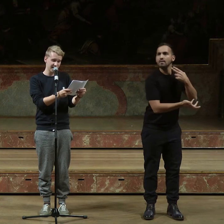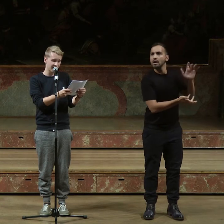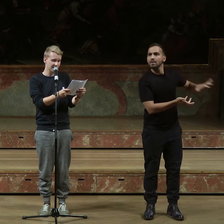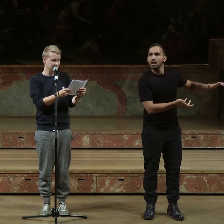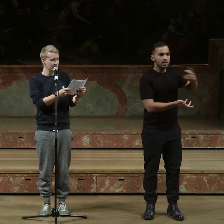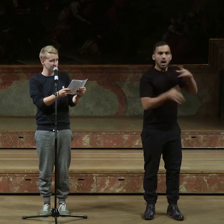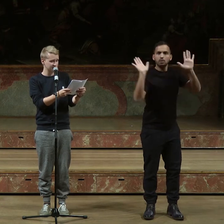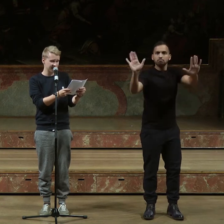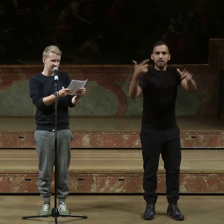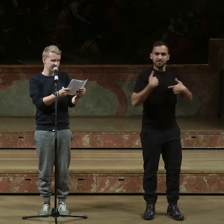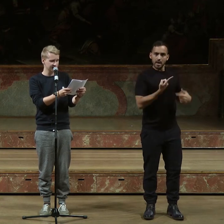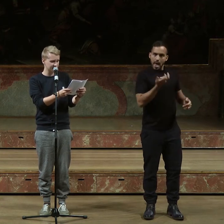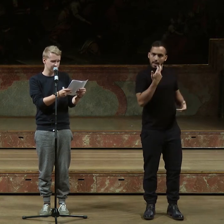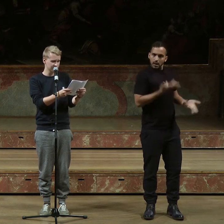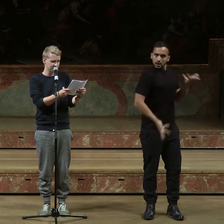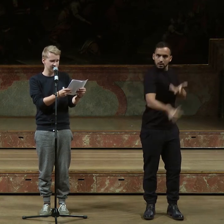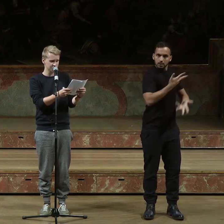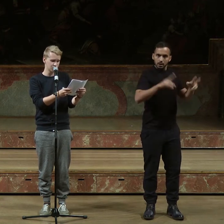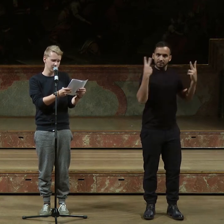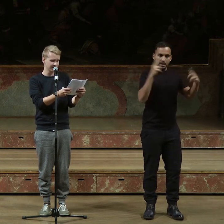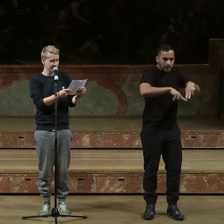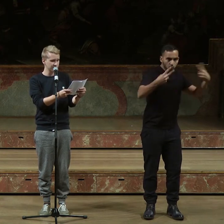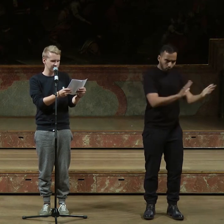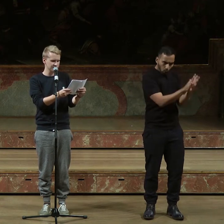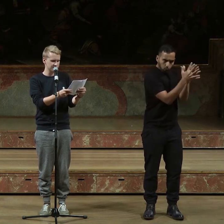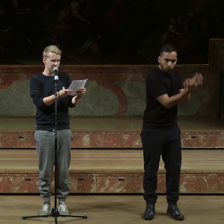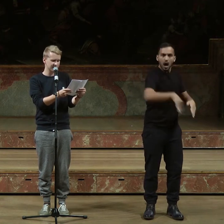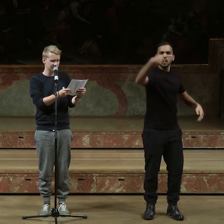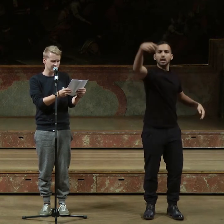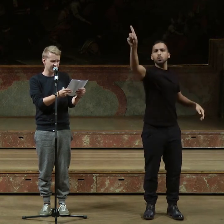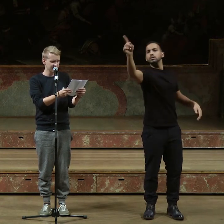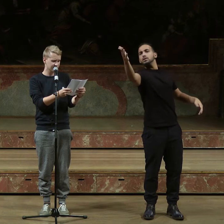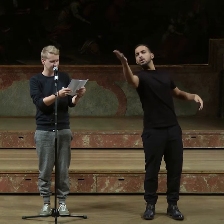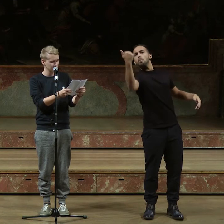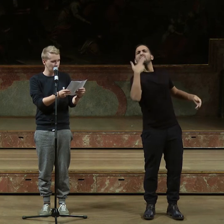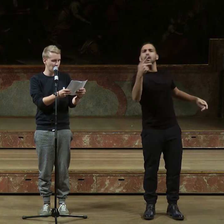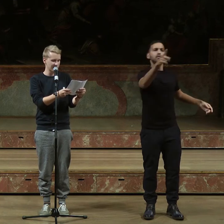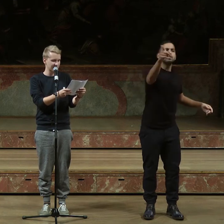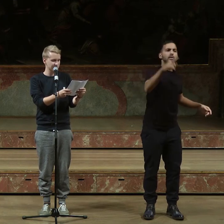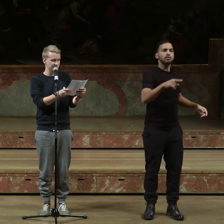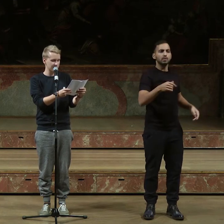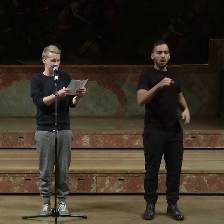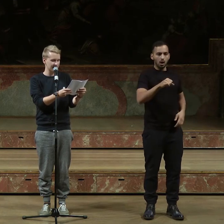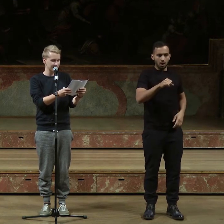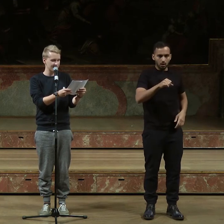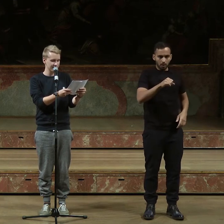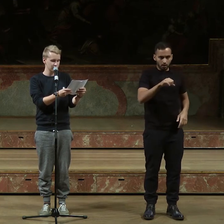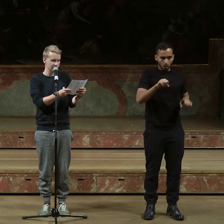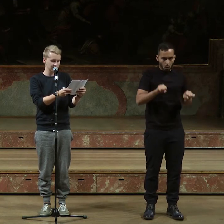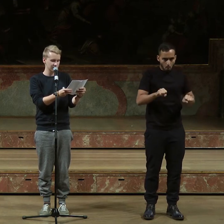erwachen? Aus den Energien der Natur, die wir hier spüren, tritt aus dem Schatten in unser Licht? Oma trat zusammen mit der alten Hilde wütend in das